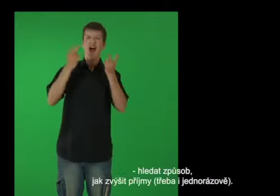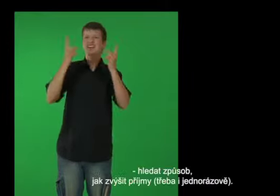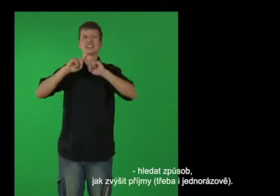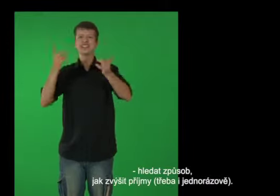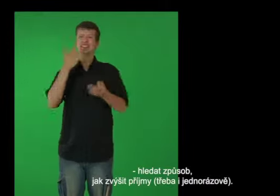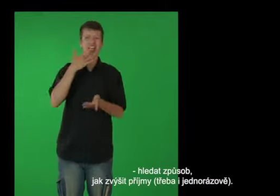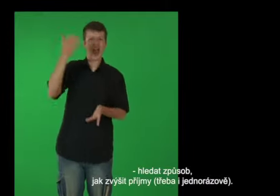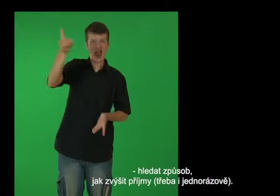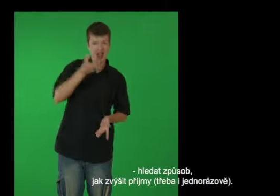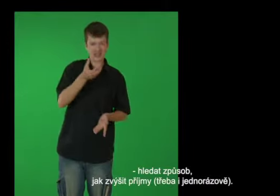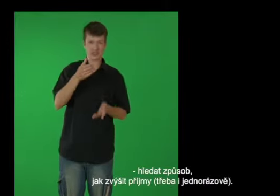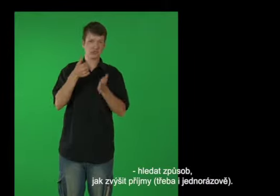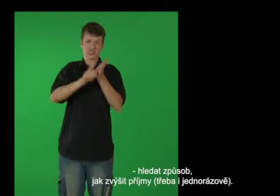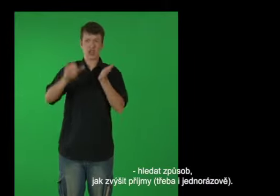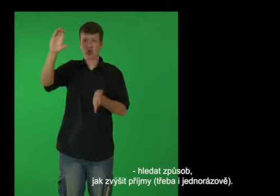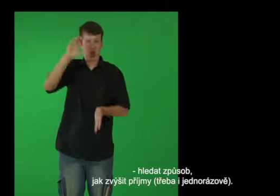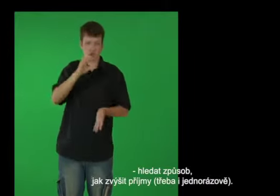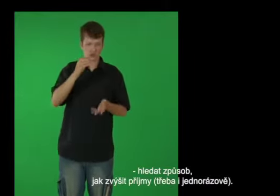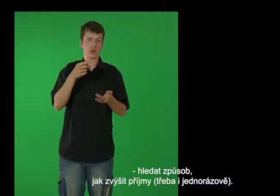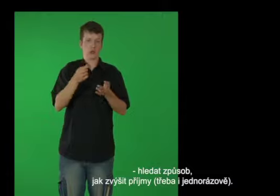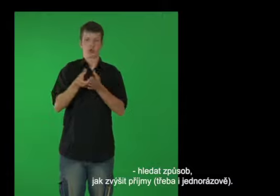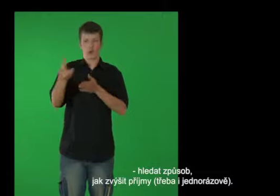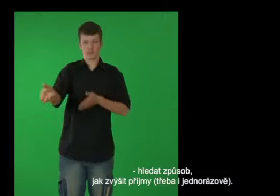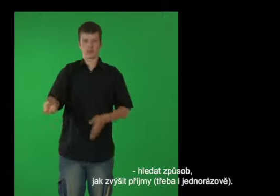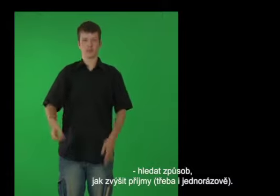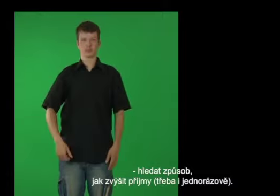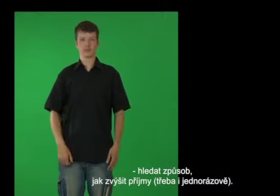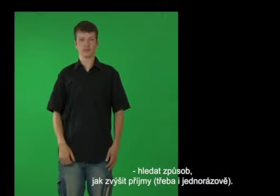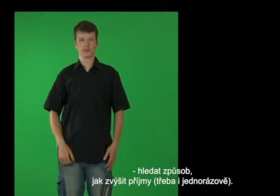Hledat způsob, jak zvýšit příjmy, třeba i jednorázově.